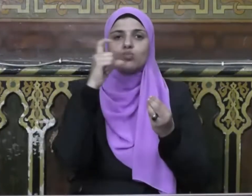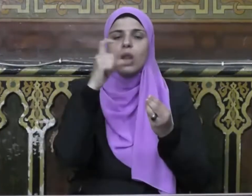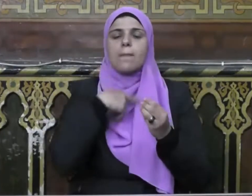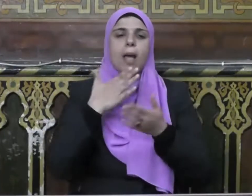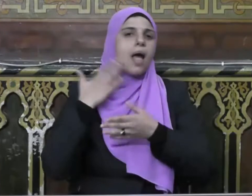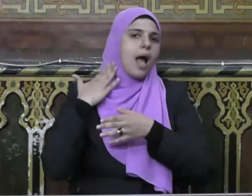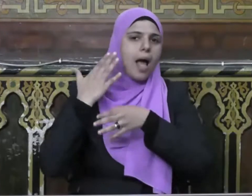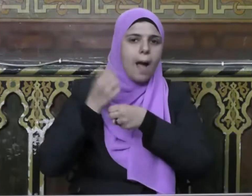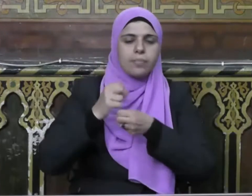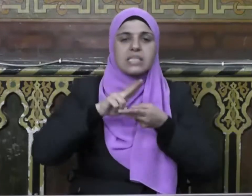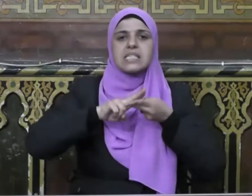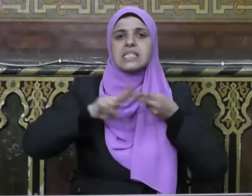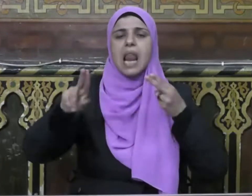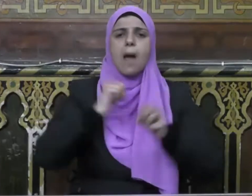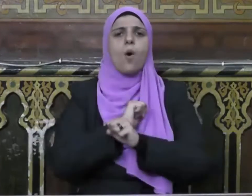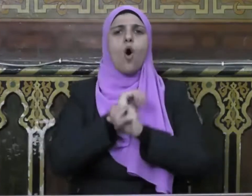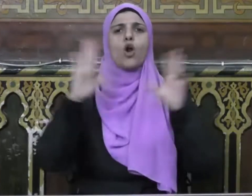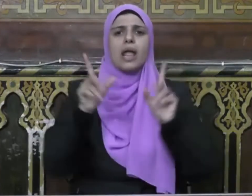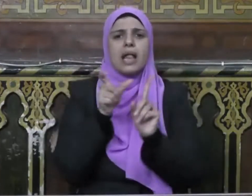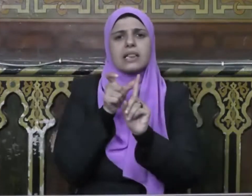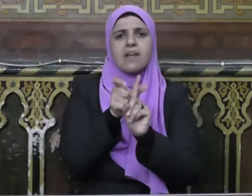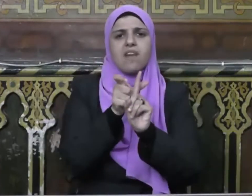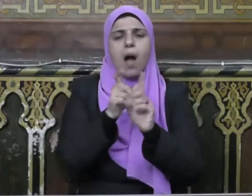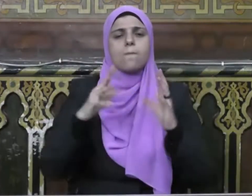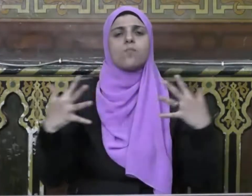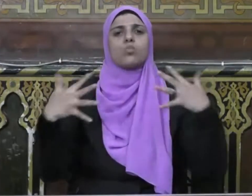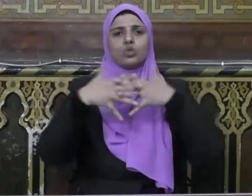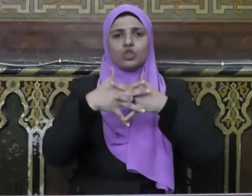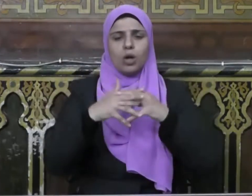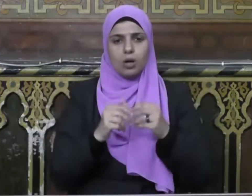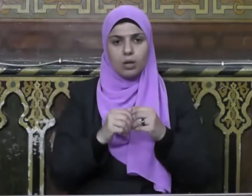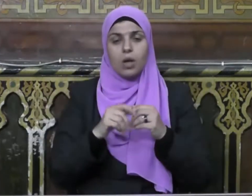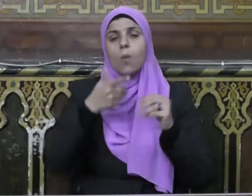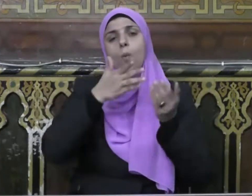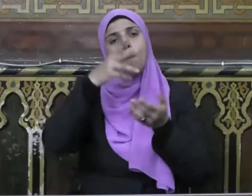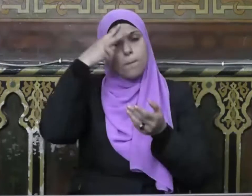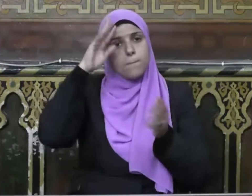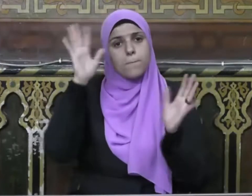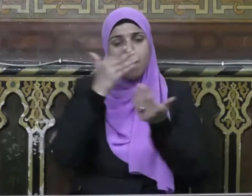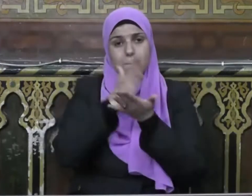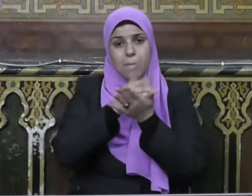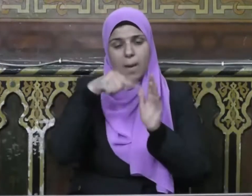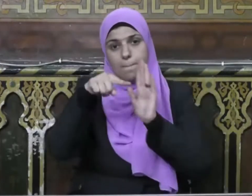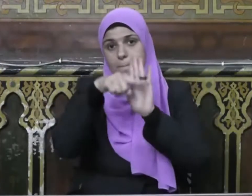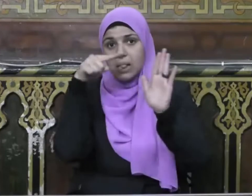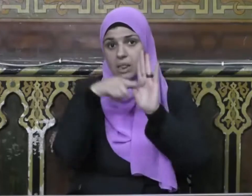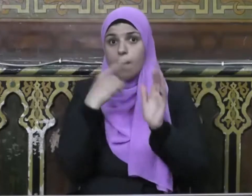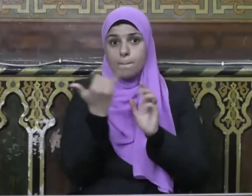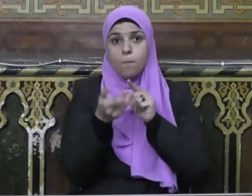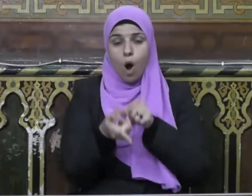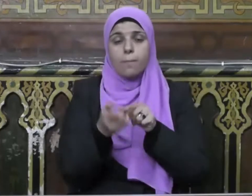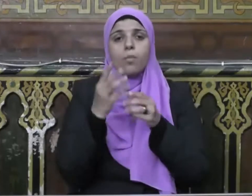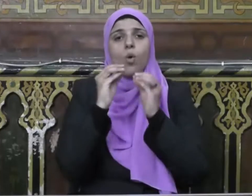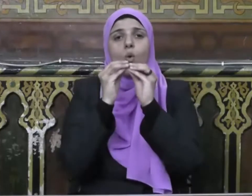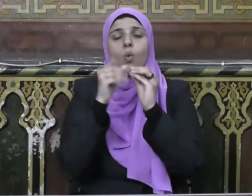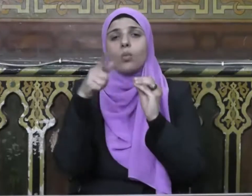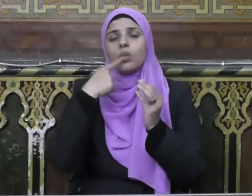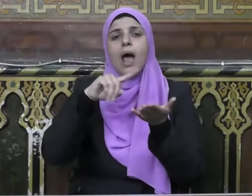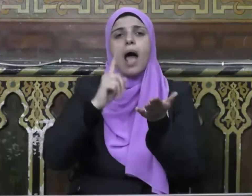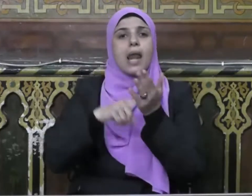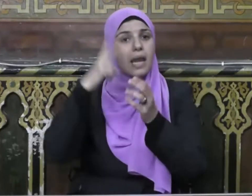في الأمن والسلام والحرية والدفاع المشترك ومن بين بنودها المهمة